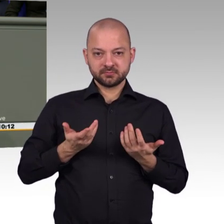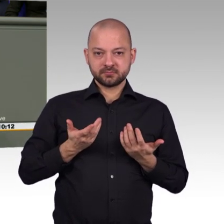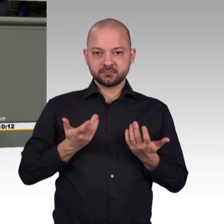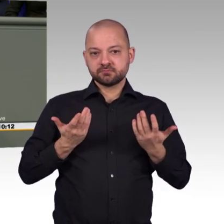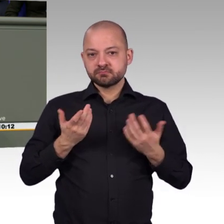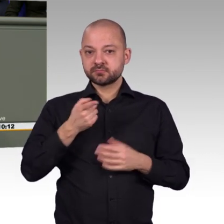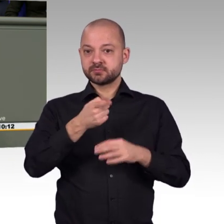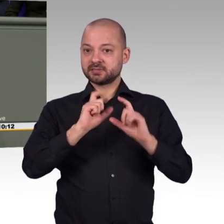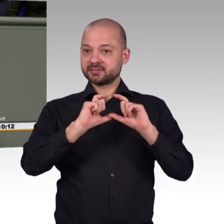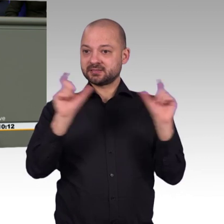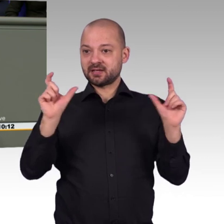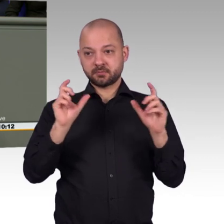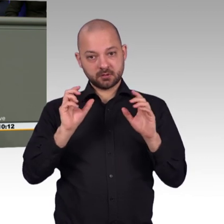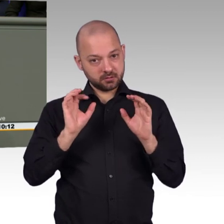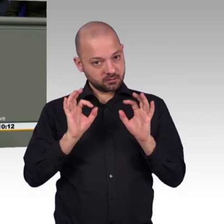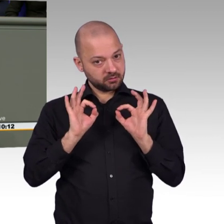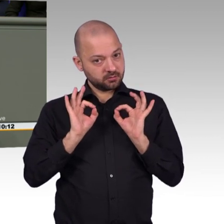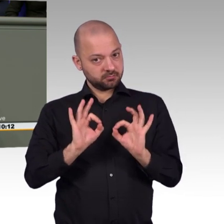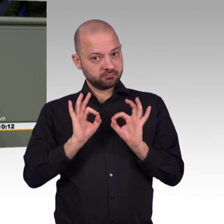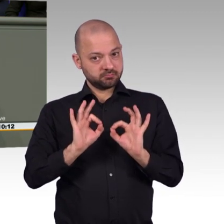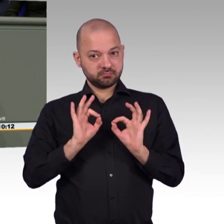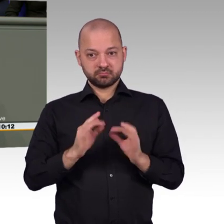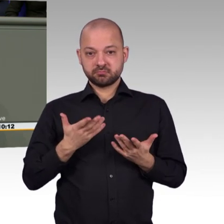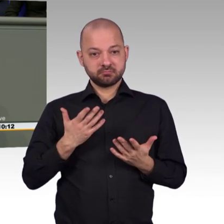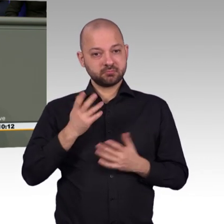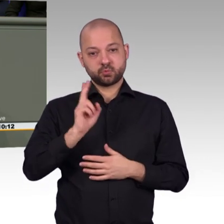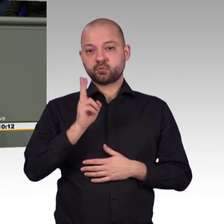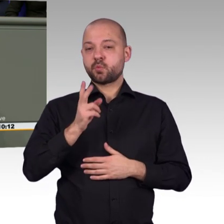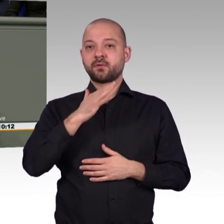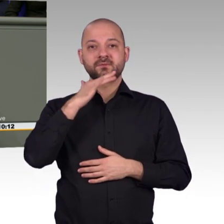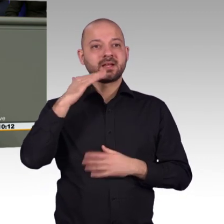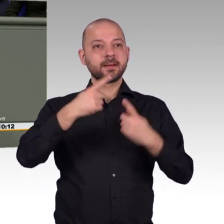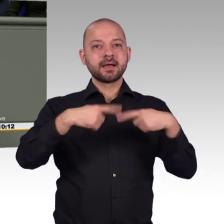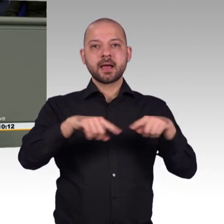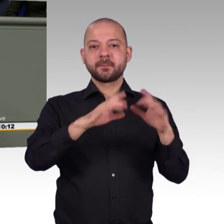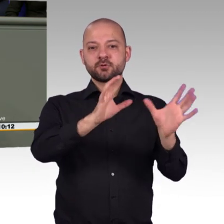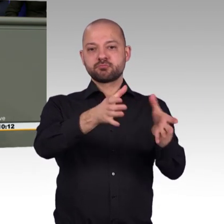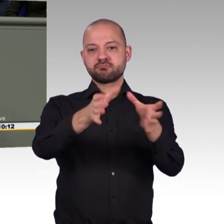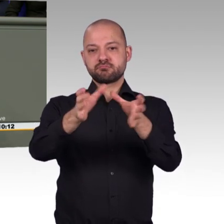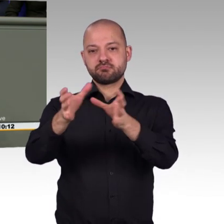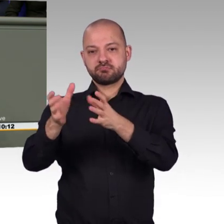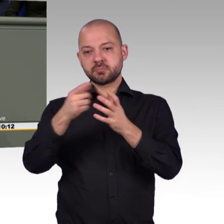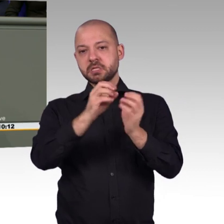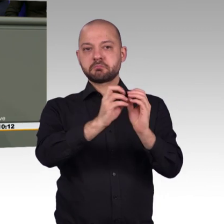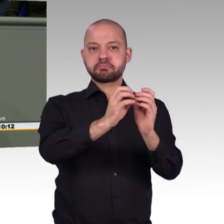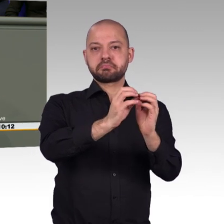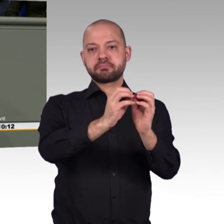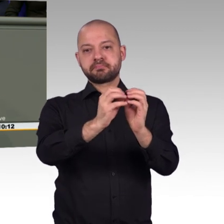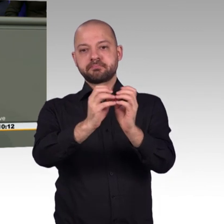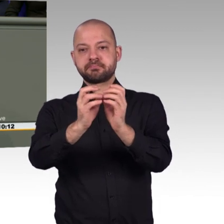Ministerin haben wir ja schon mal. Was die Bundesregierung mit ihrer Umsetzungsstrategie jetzt vorgelegt hat, zeigt den Wunsch nach